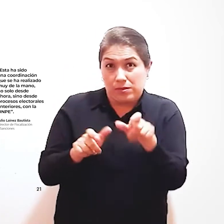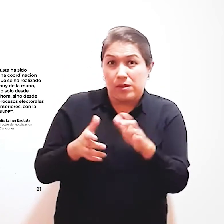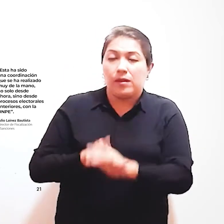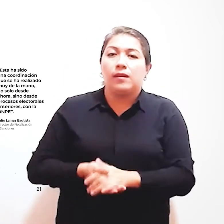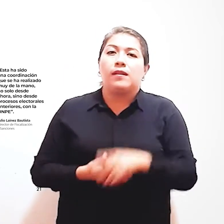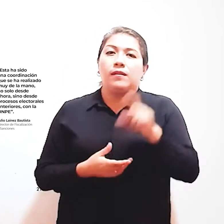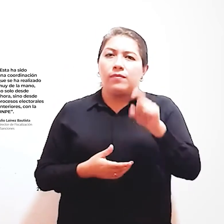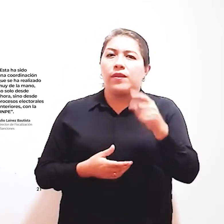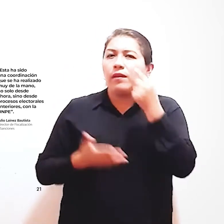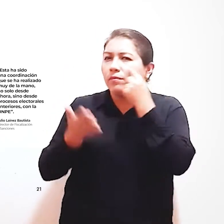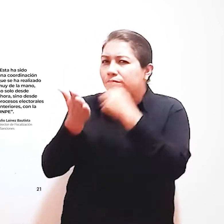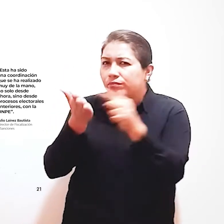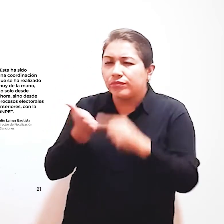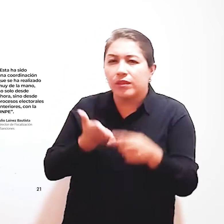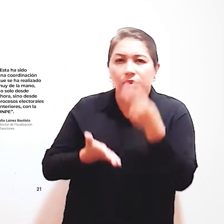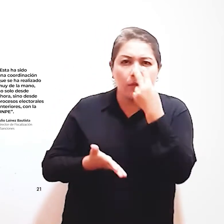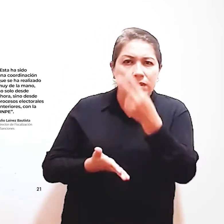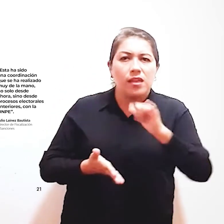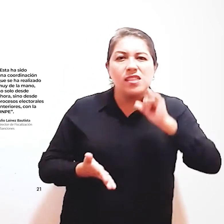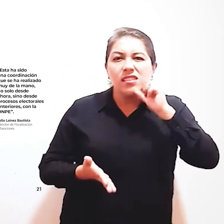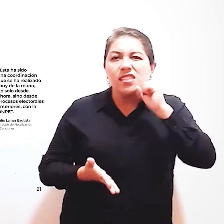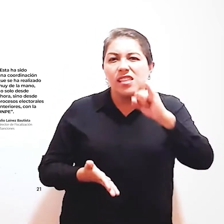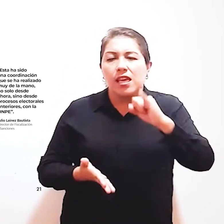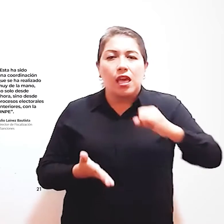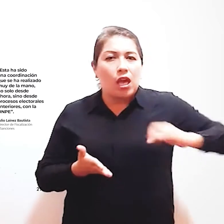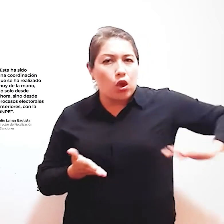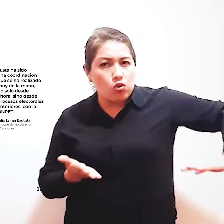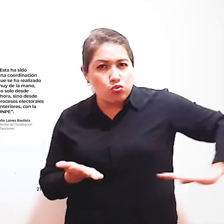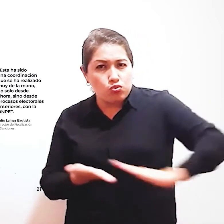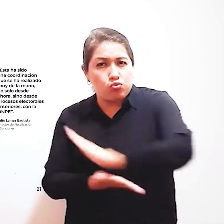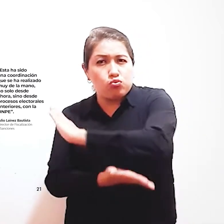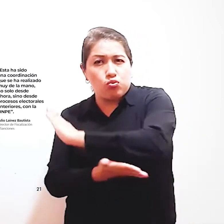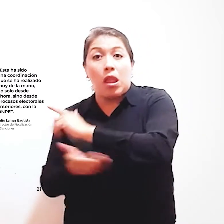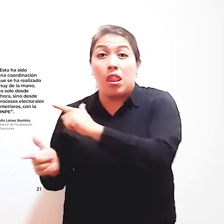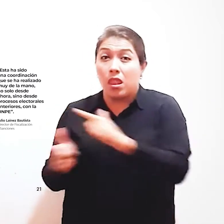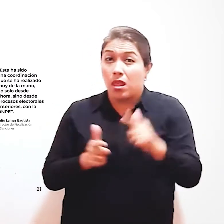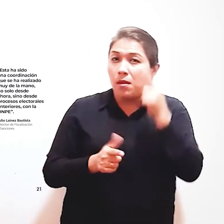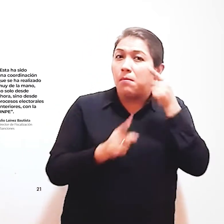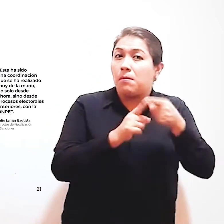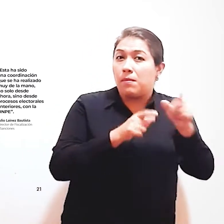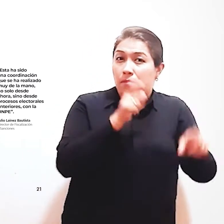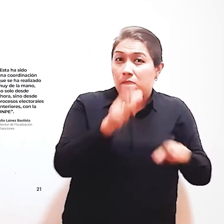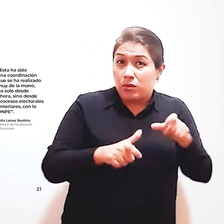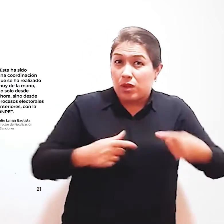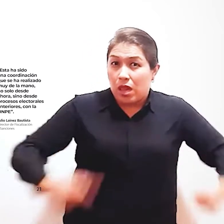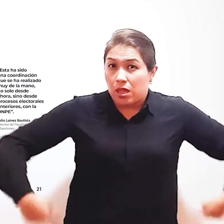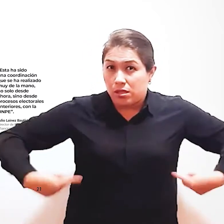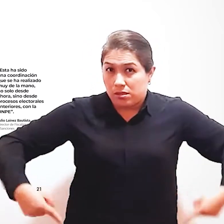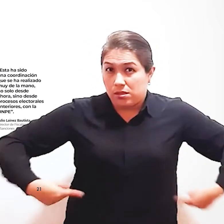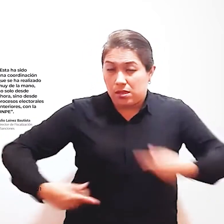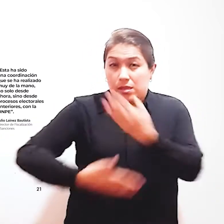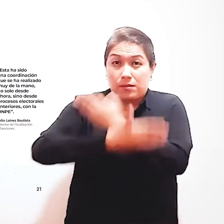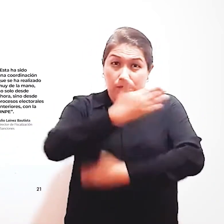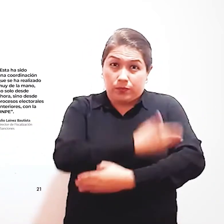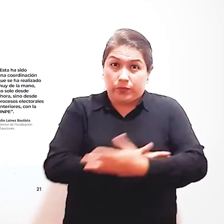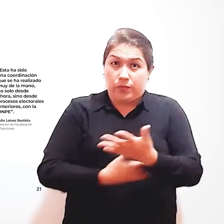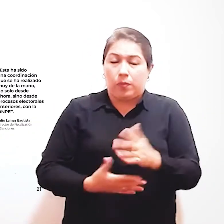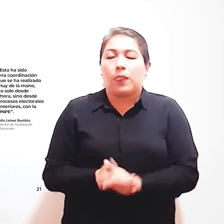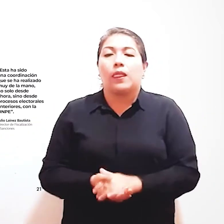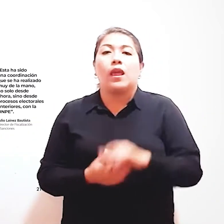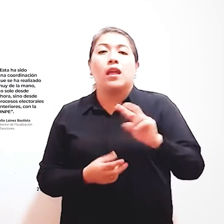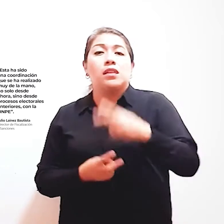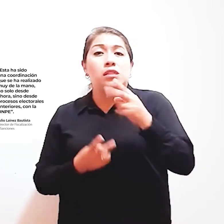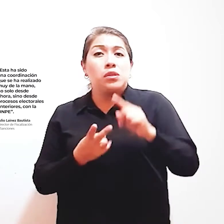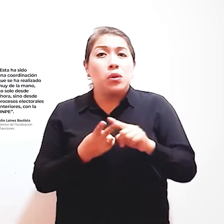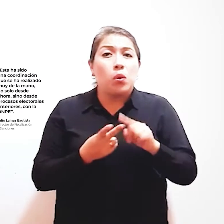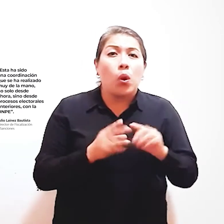votación Debían contar Con rampas De acceso Para las personas Que se movilizan En silla de ruedas Asimismo En algunos